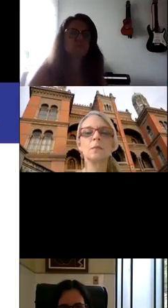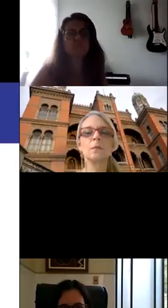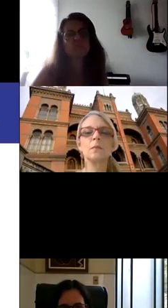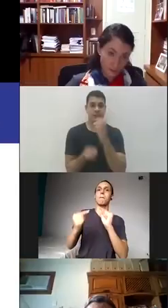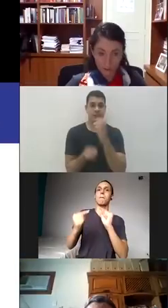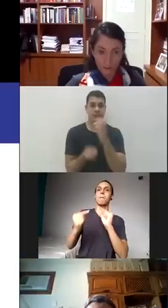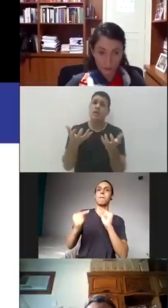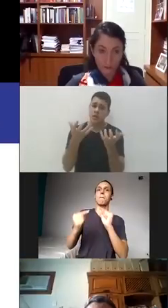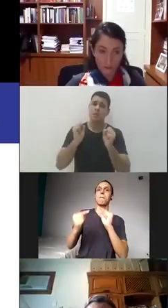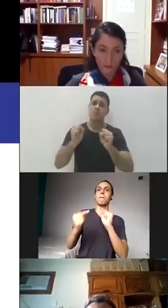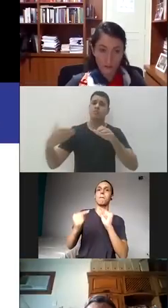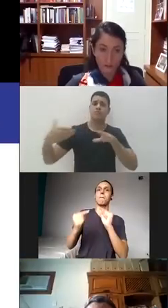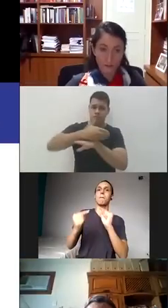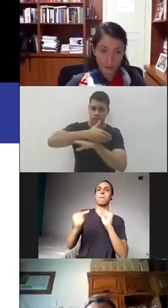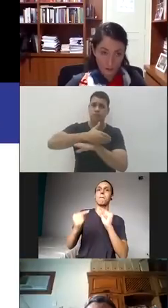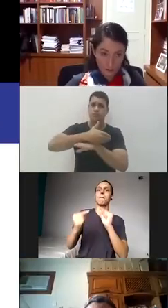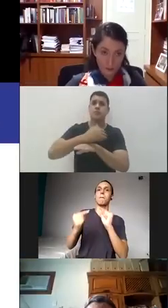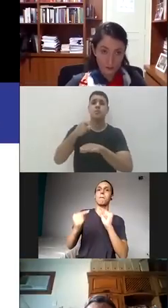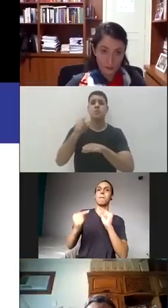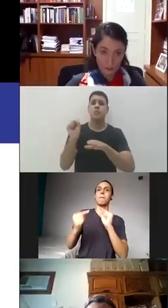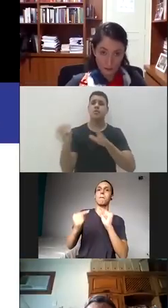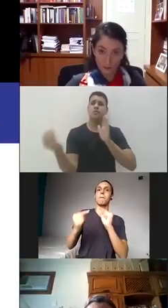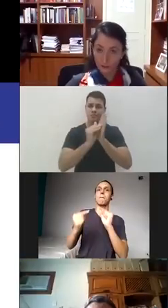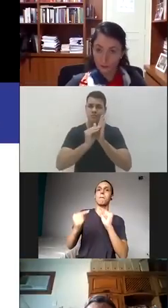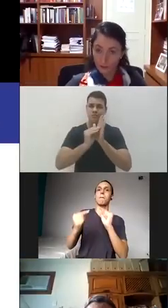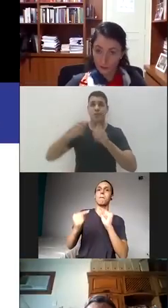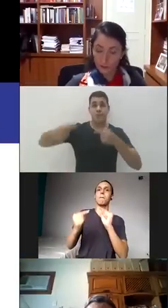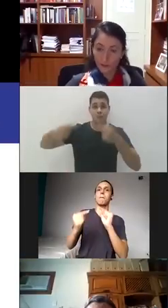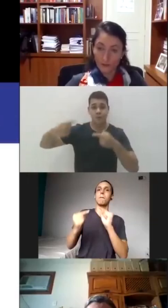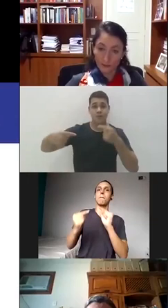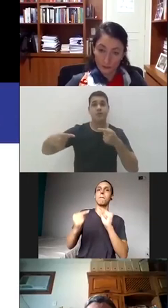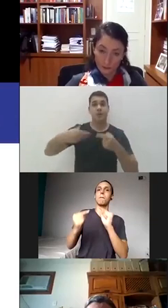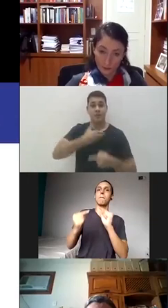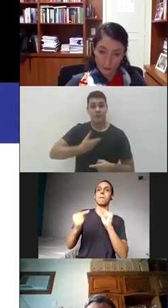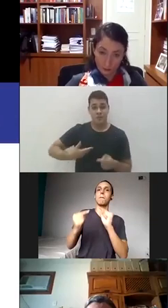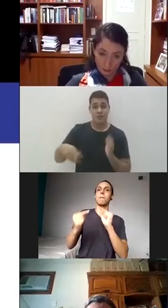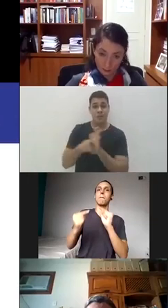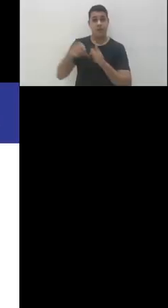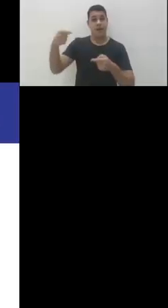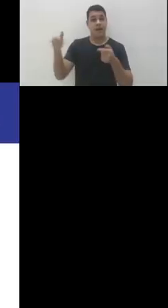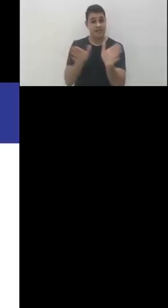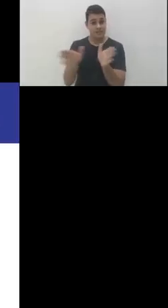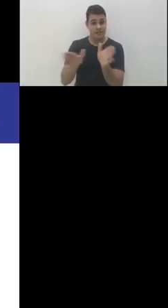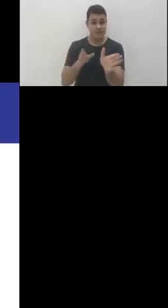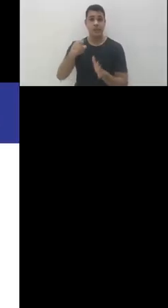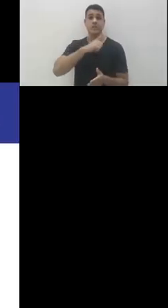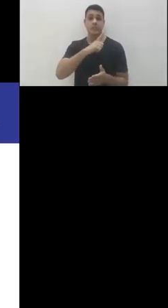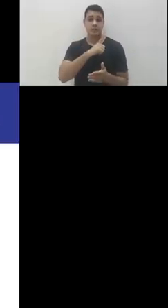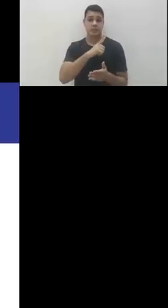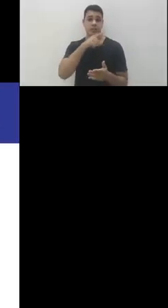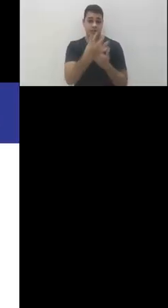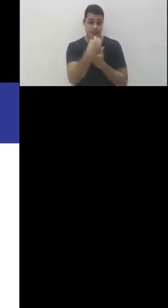fizerem a busca e colocar a política Fiocruz, acessibilidade, vocês acham? Essa política passou por consulta pública tanto